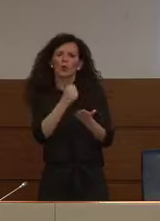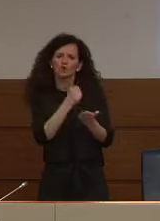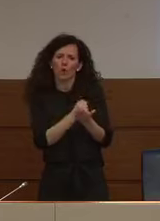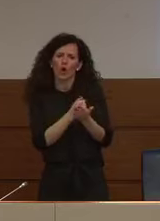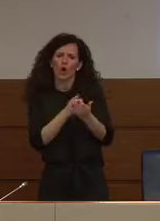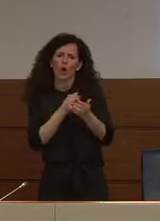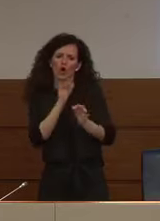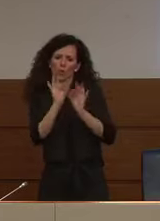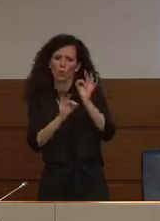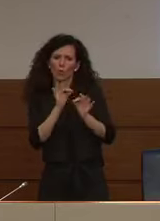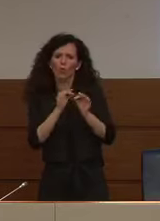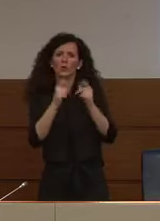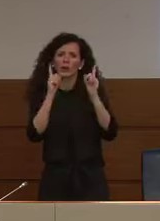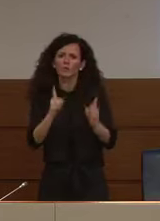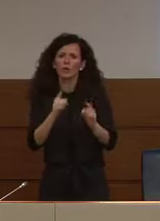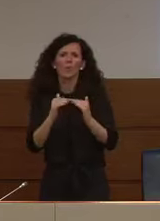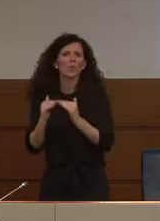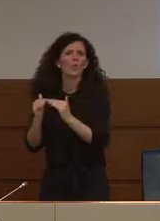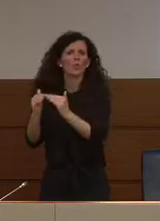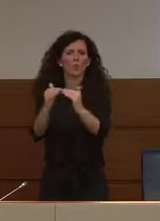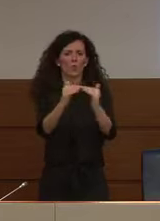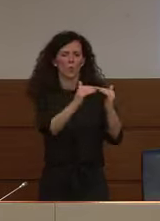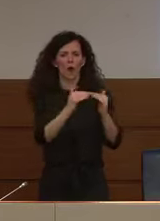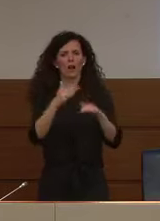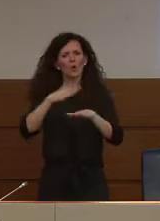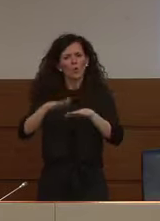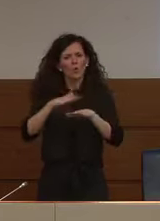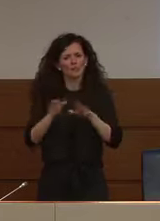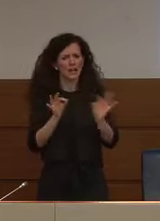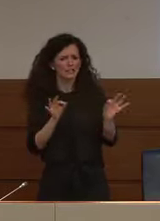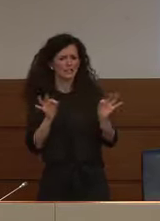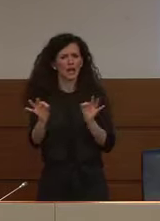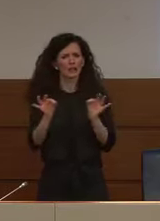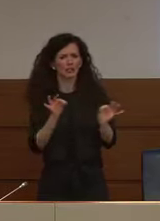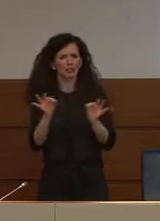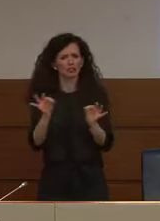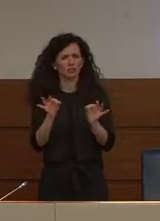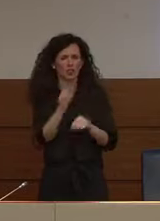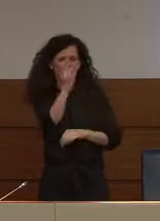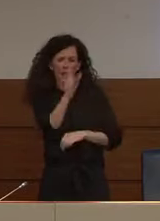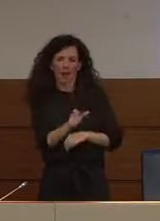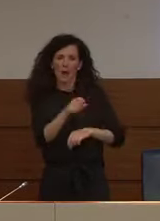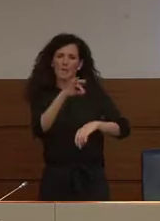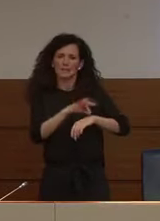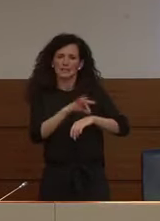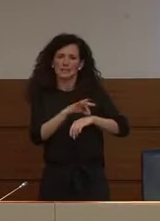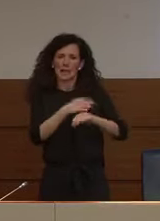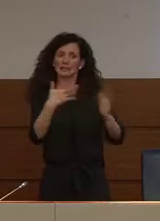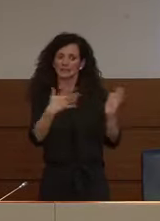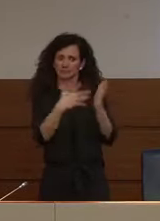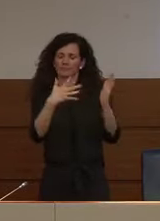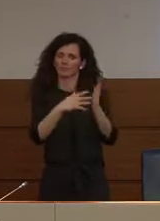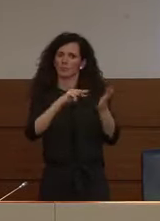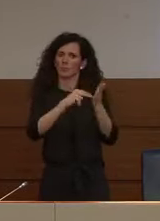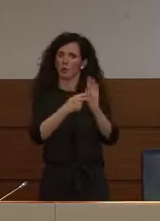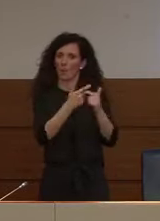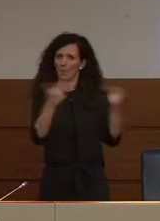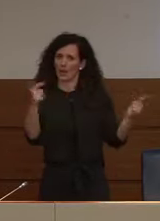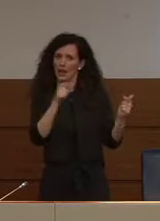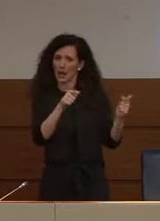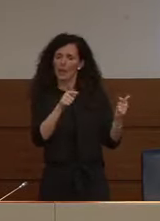e di strategie di gestione soprattutto dei pazienti più critici. Ed